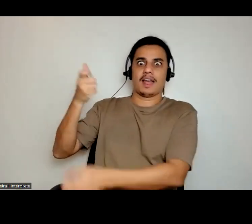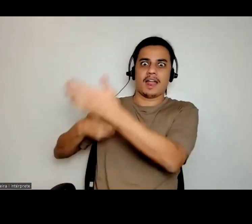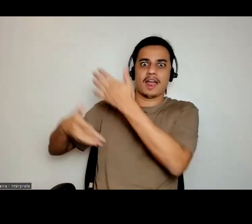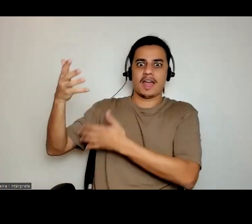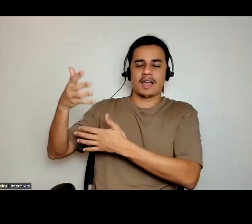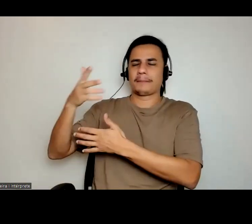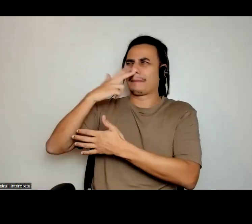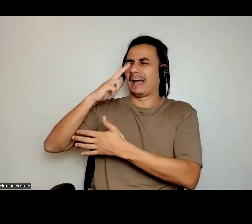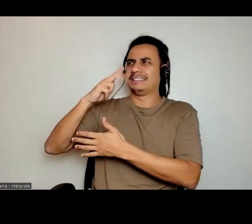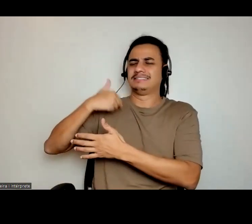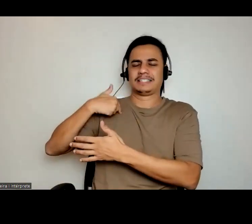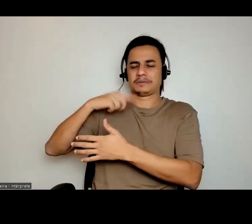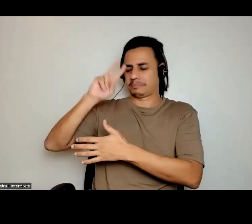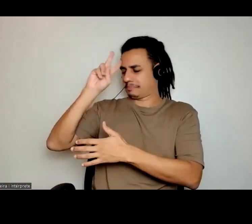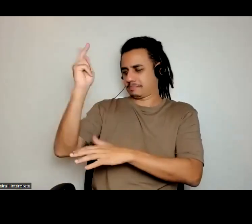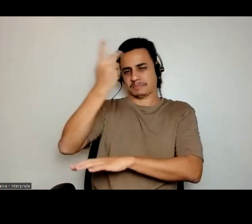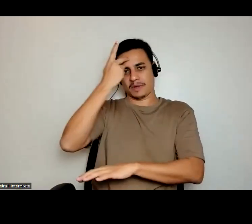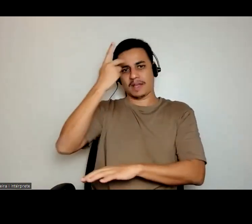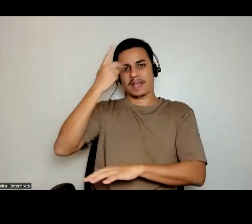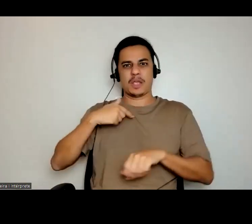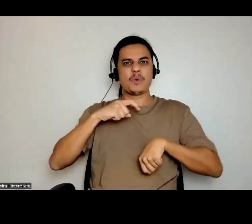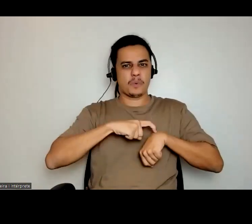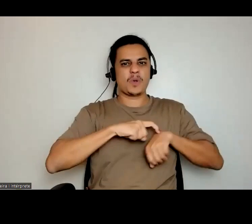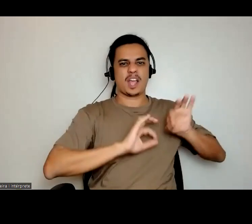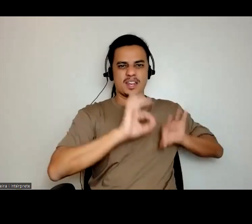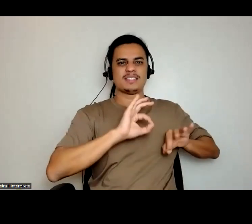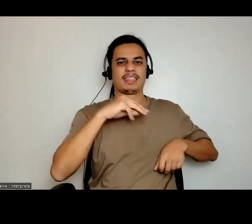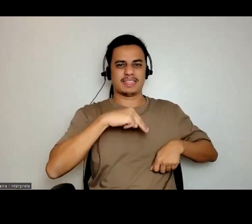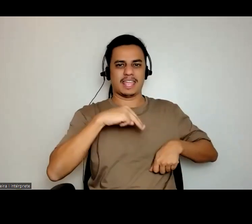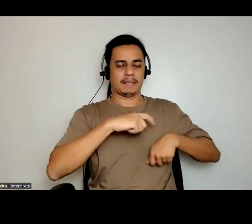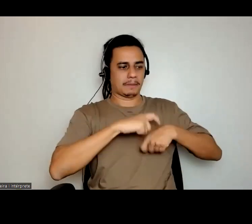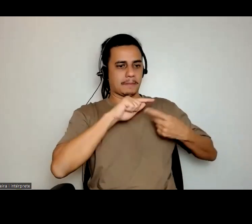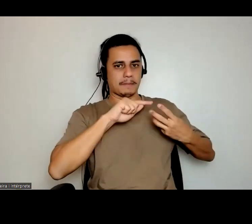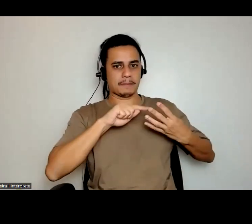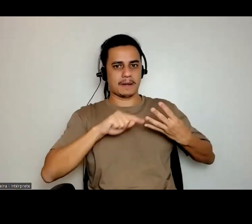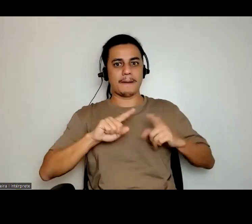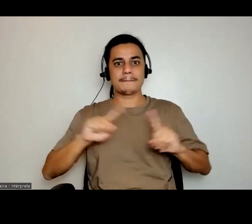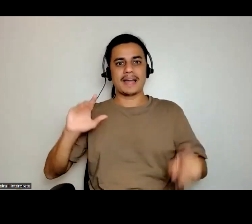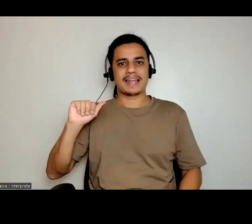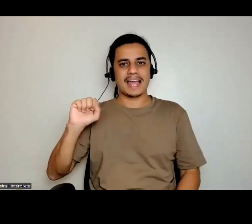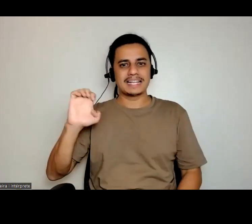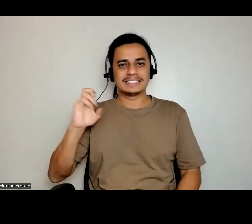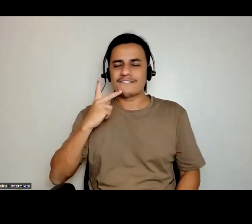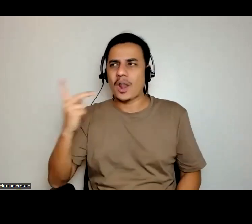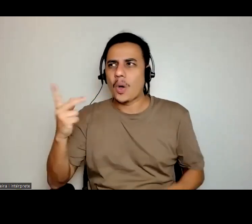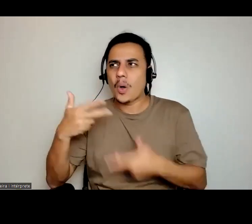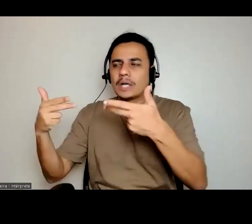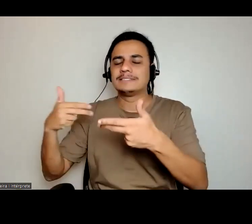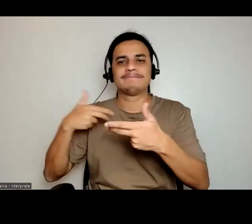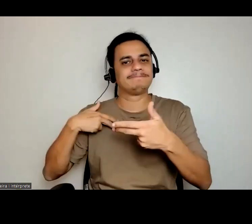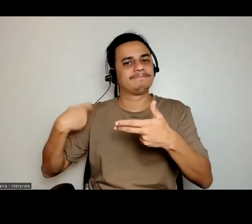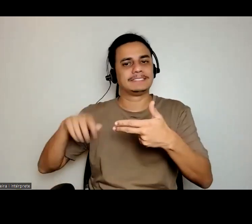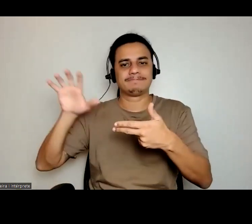roteiro todo organizado, com minutagem, com tudo. E aí, Cazé trouxe algumas coisas que eu disse, eita, não posso deixar de comentar,